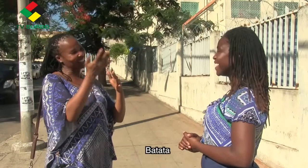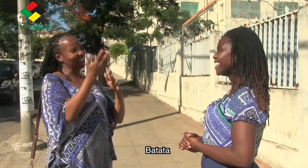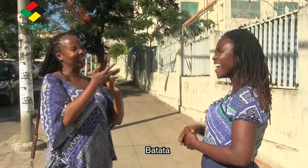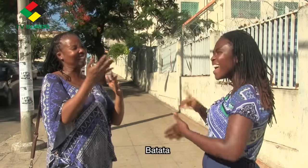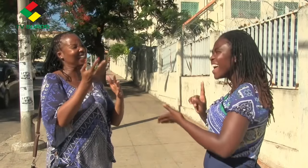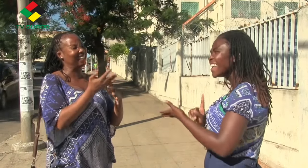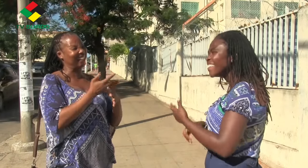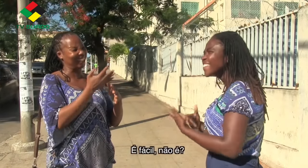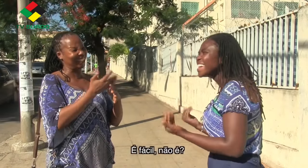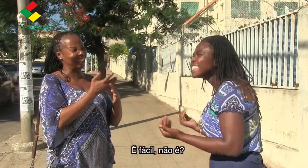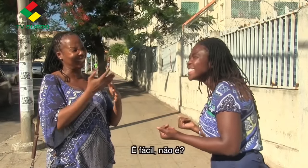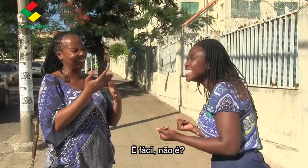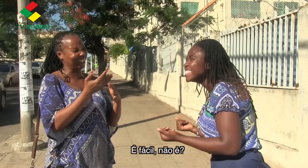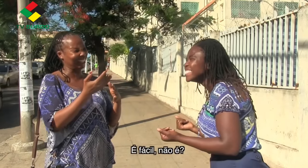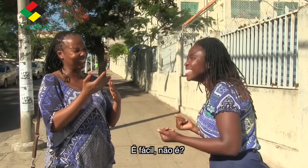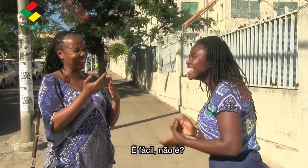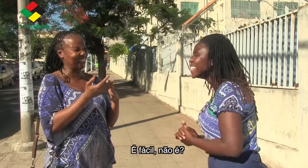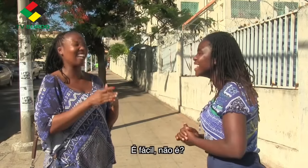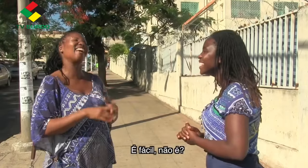Batata. É muito fácil, não é?